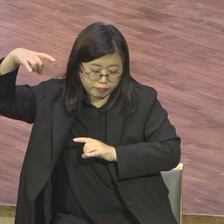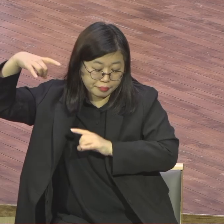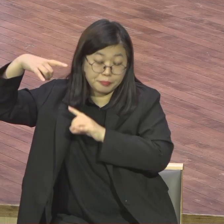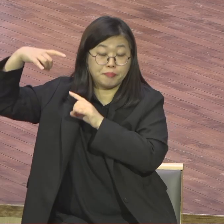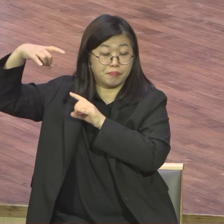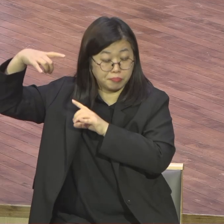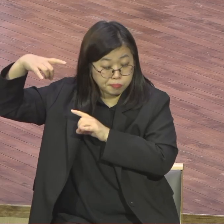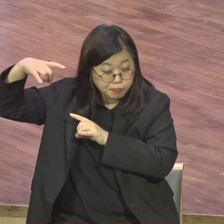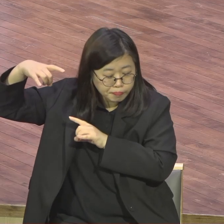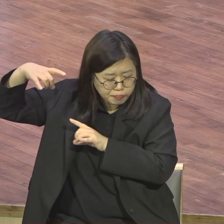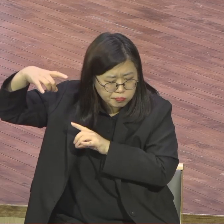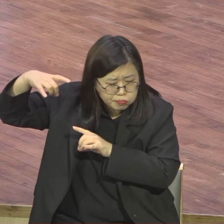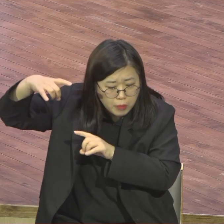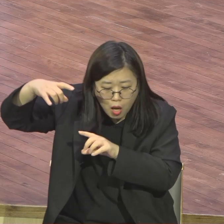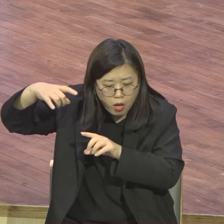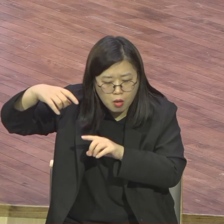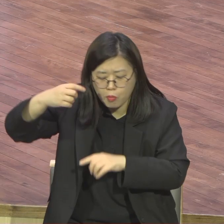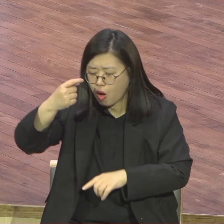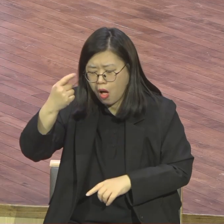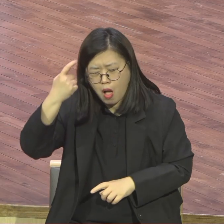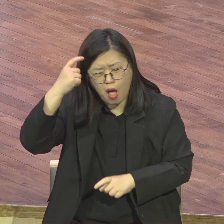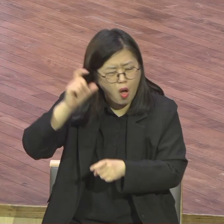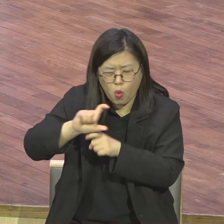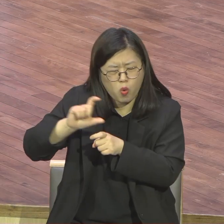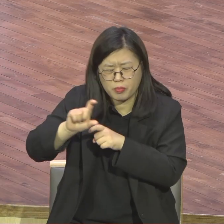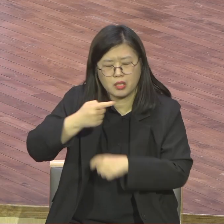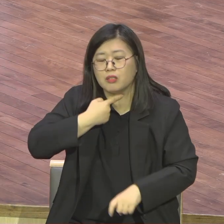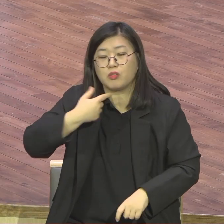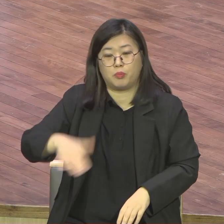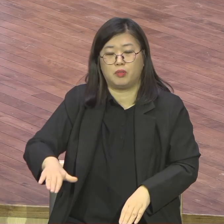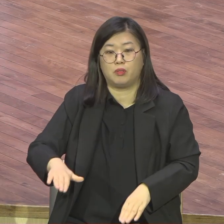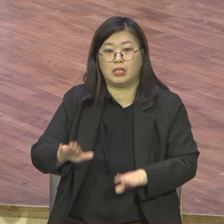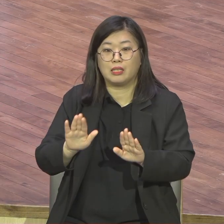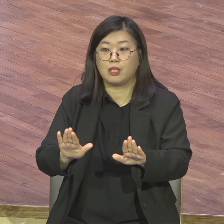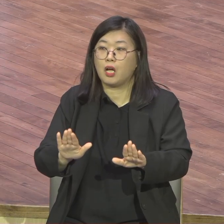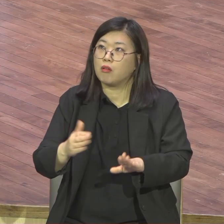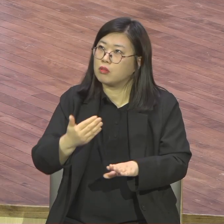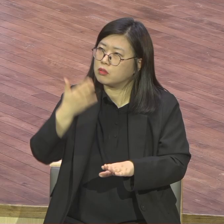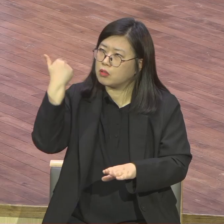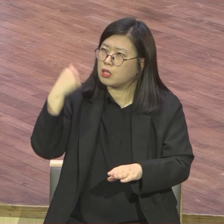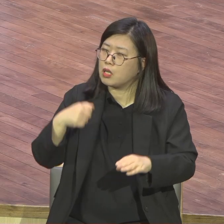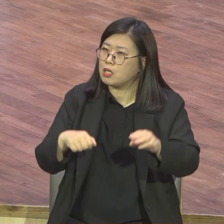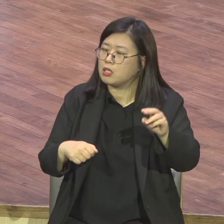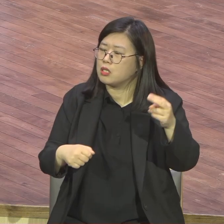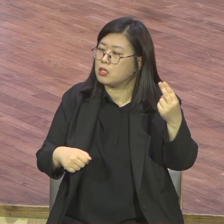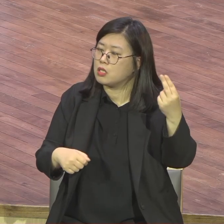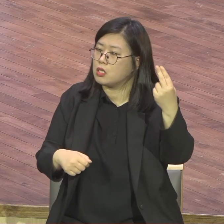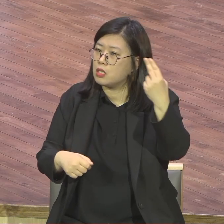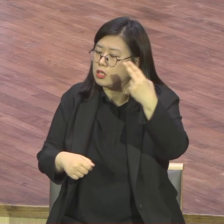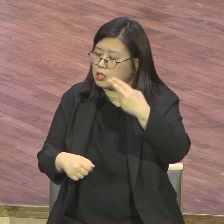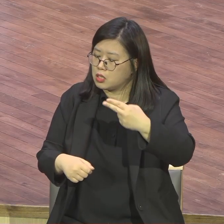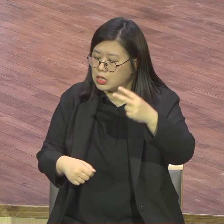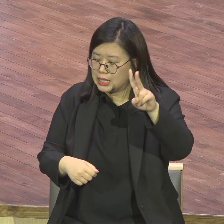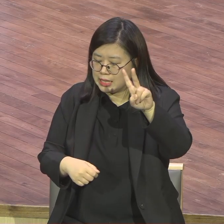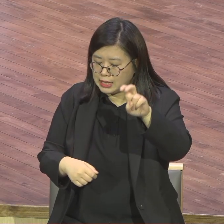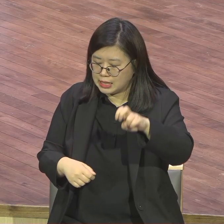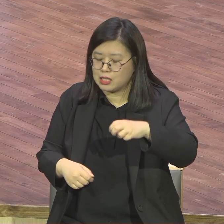지금까지 79년 11월입니다. 정확하게. 그 이후로 지금까지 뭐 아무